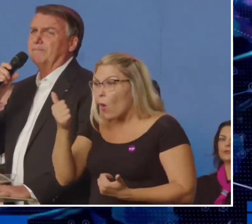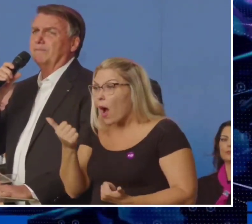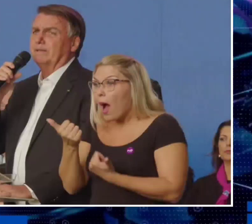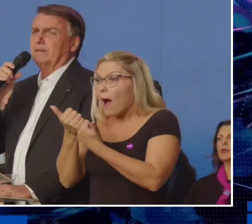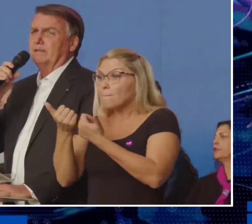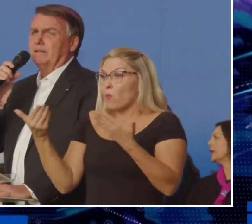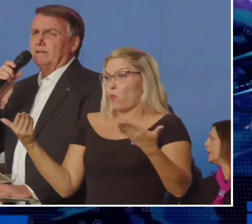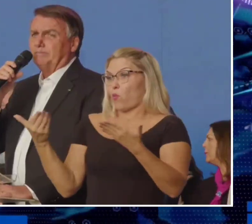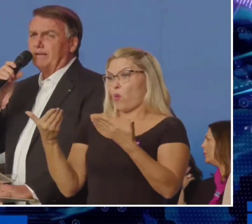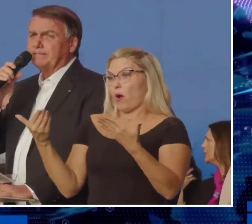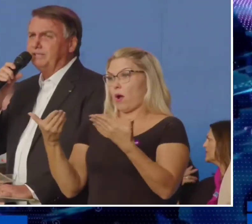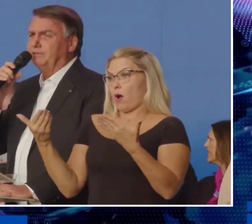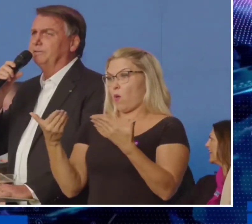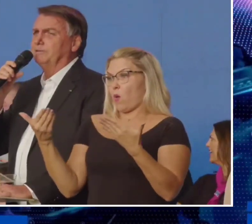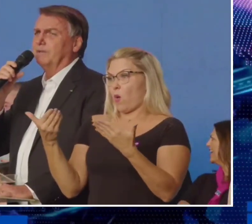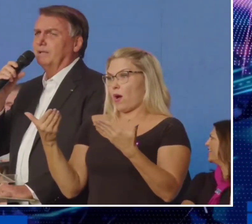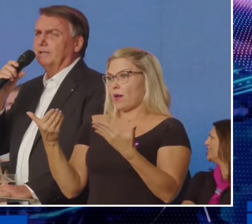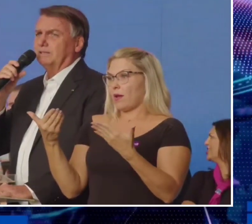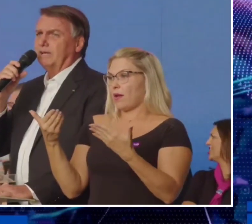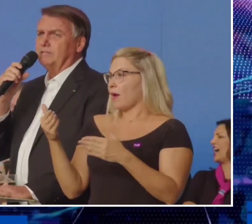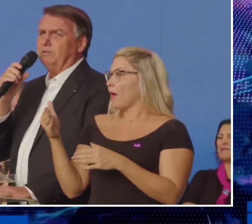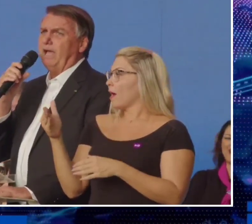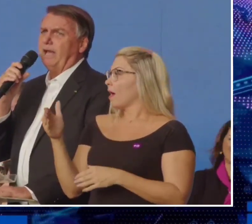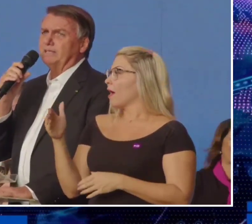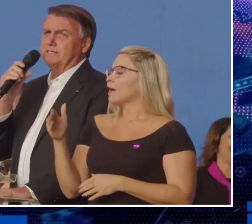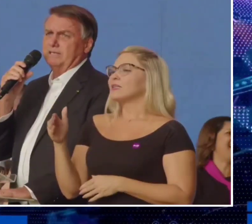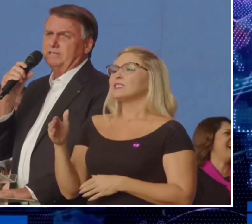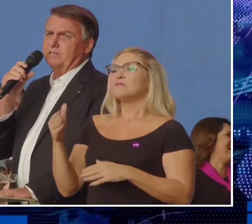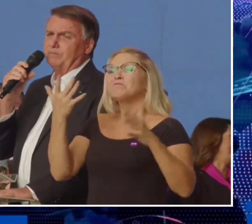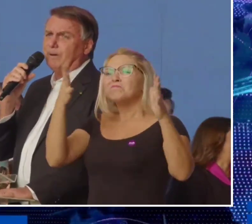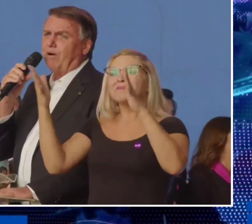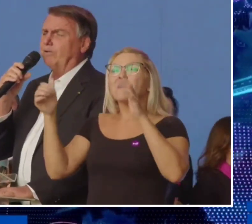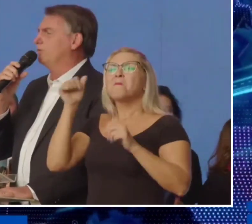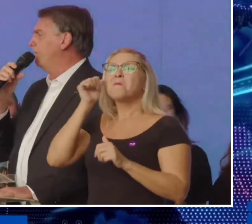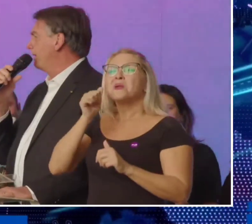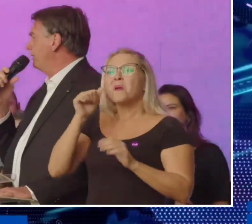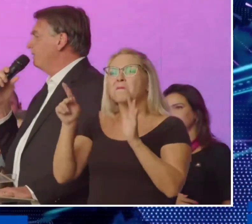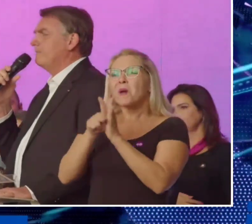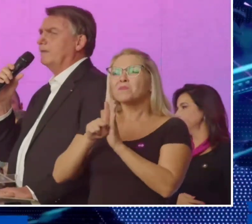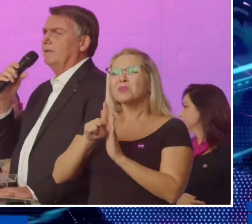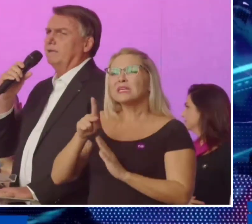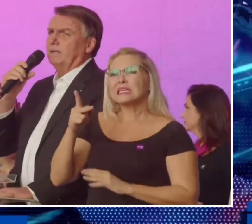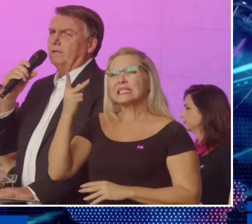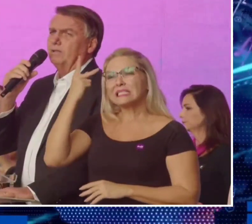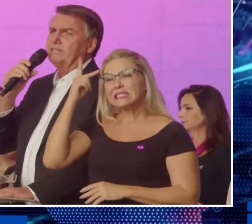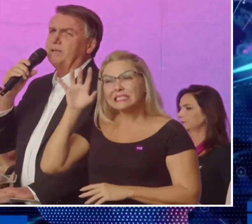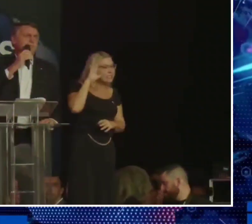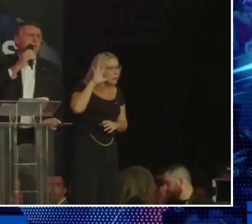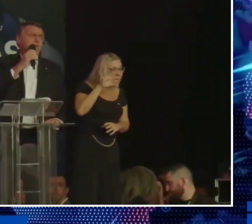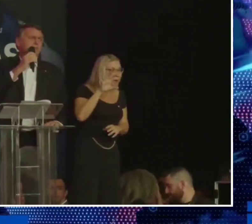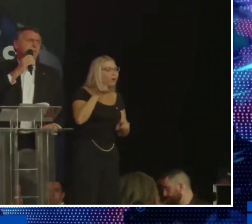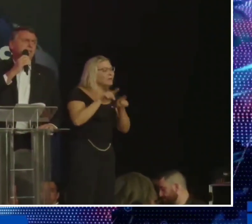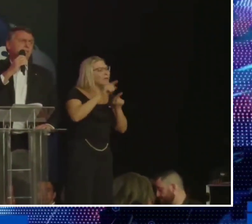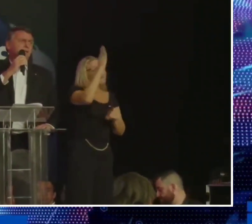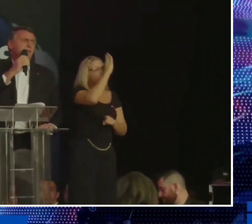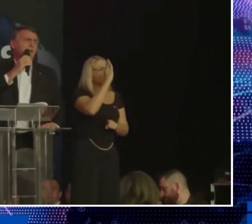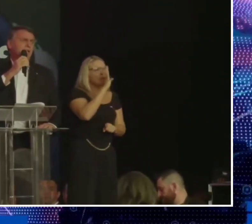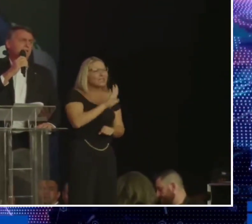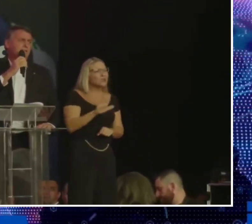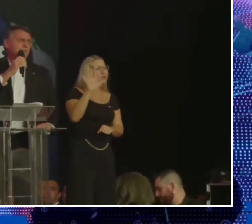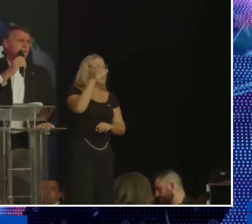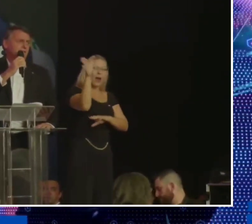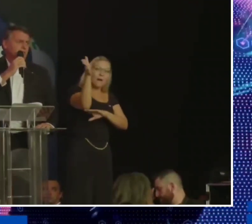agora massivo das mulheres em São Paulo e no Brasil, nós sabemos que as